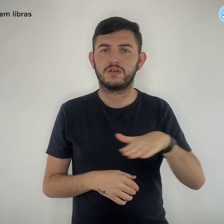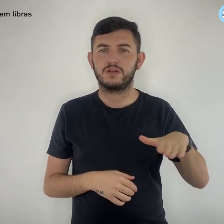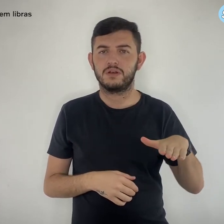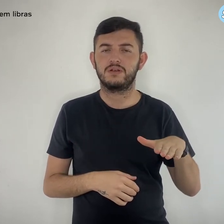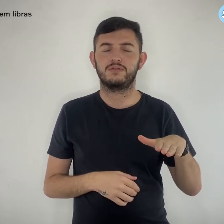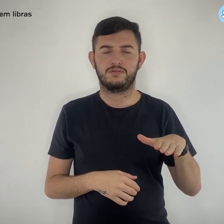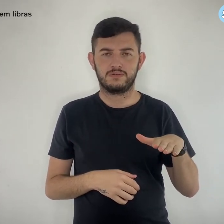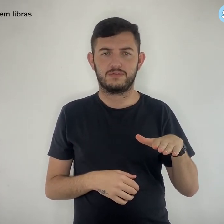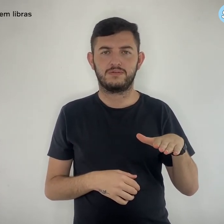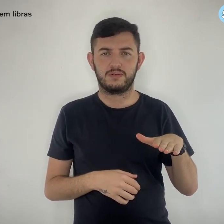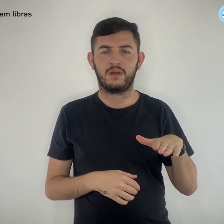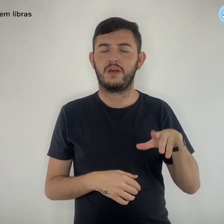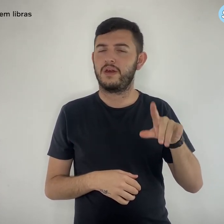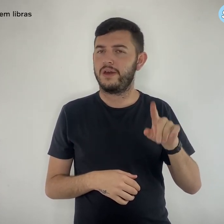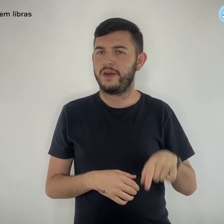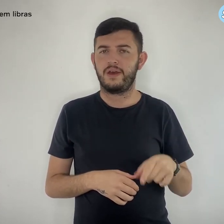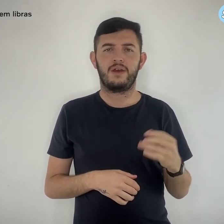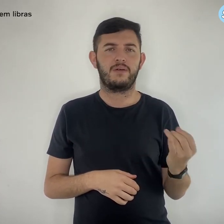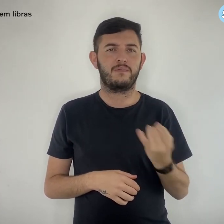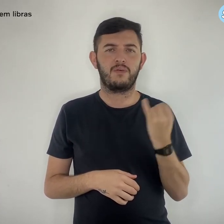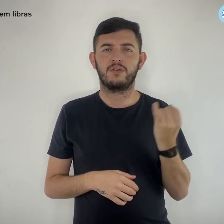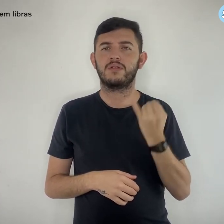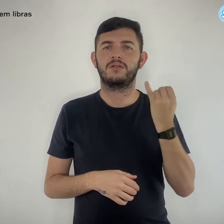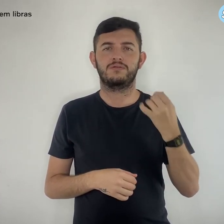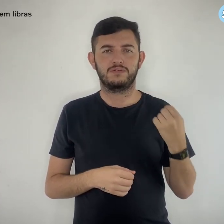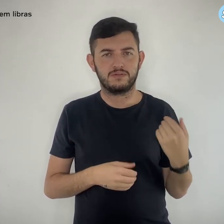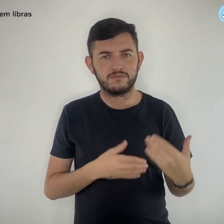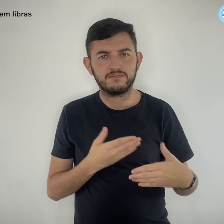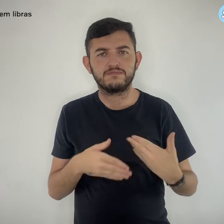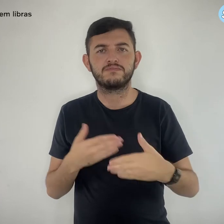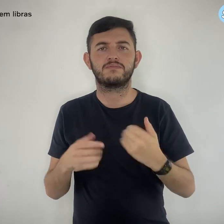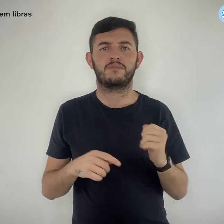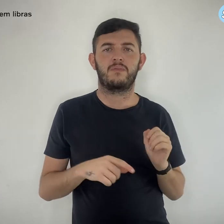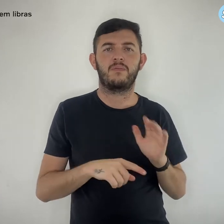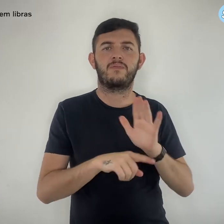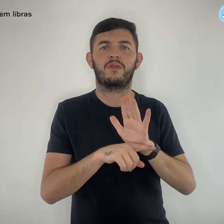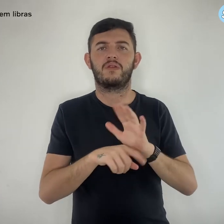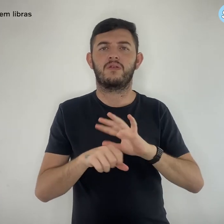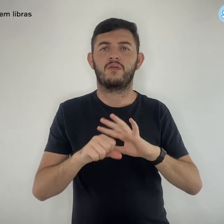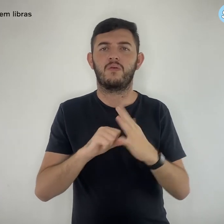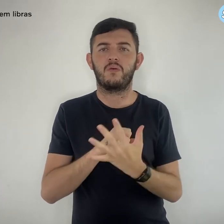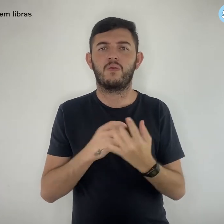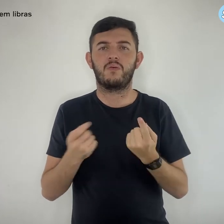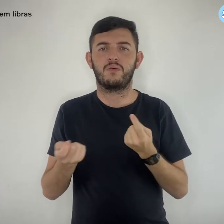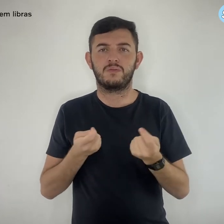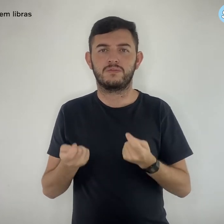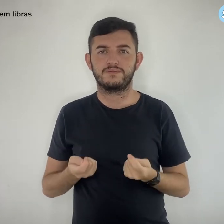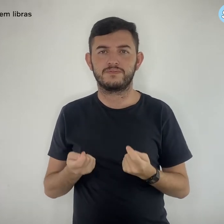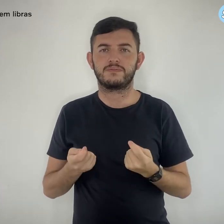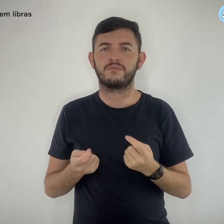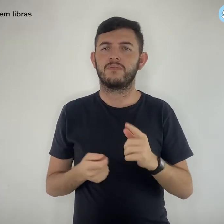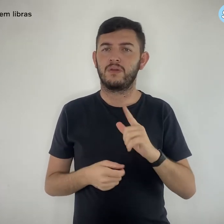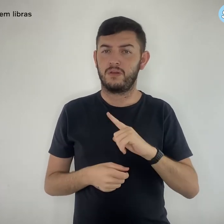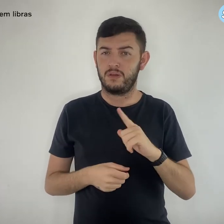é mais um importante passo para o combate ao novo coronavírus. Diante do aumento